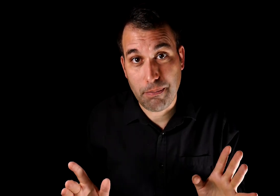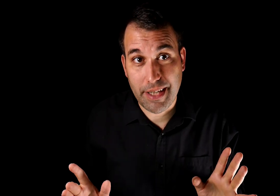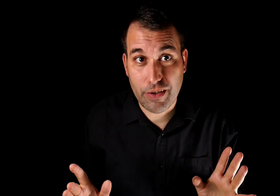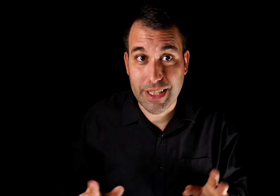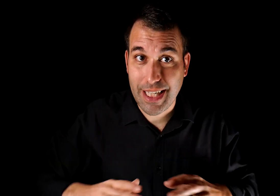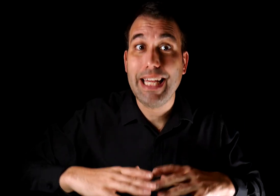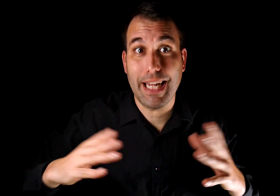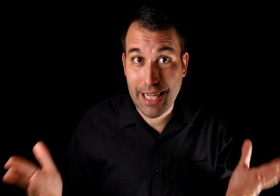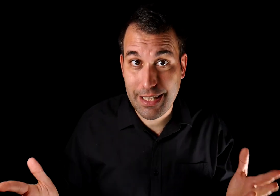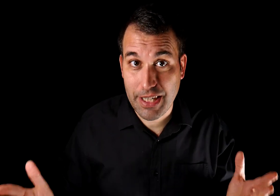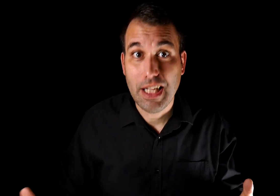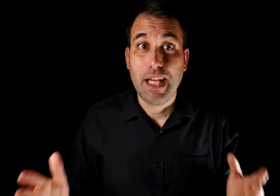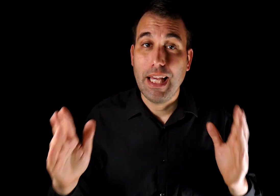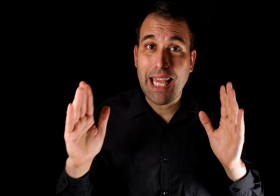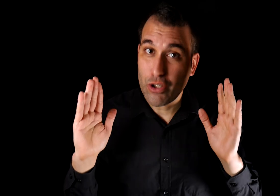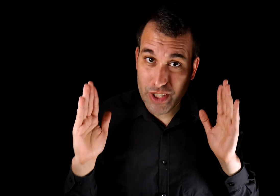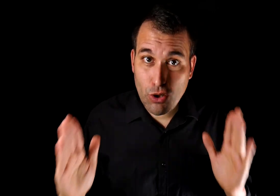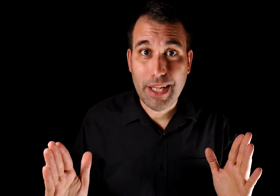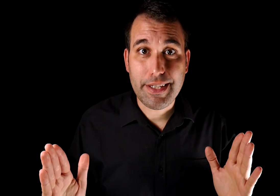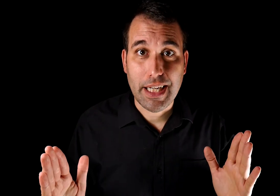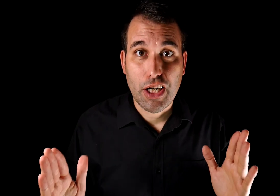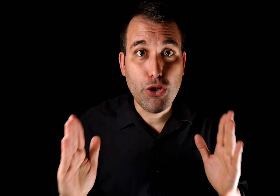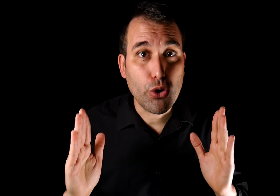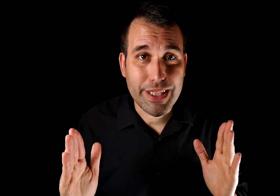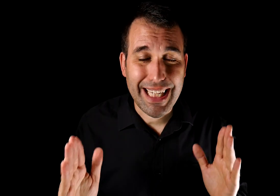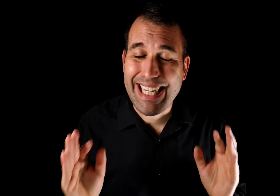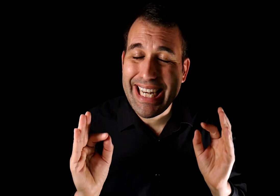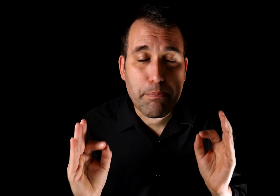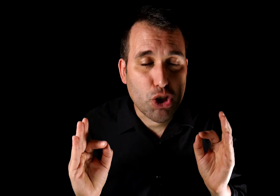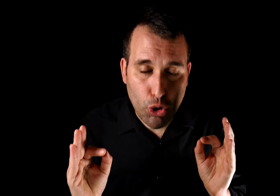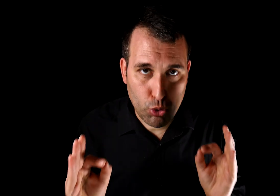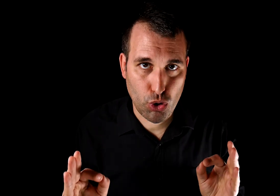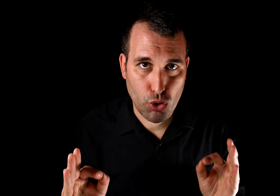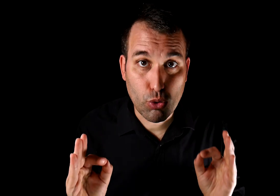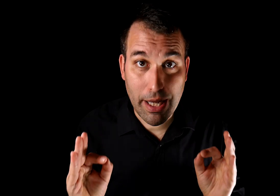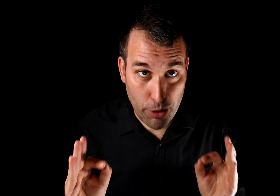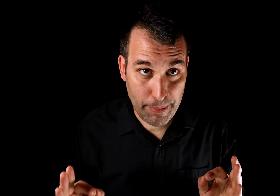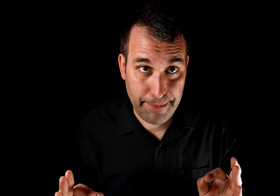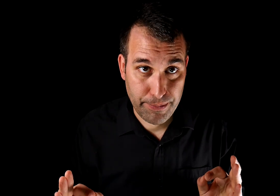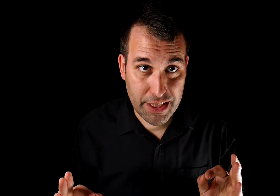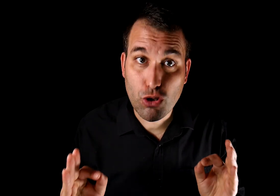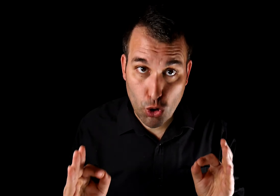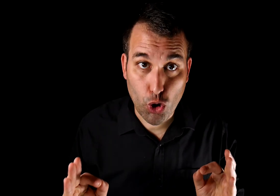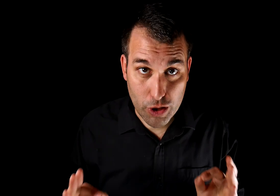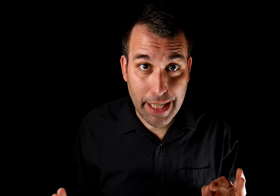implicaciones en la narrativa, el contexto de la cita no es en absoluto una broma. Sino todo lo contrario.